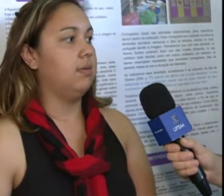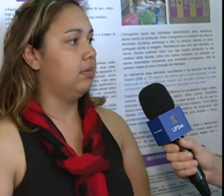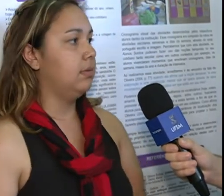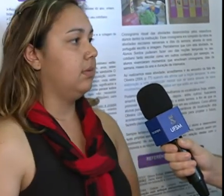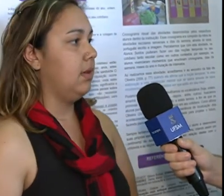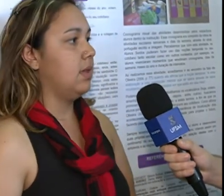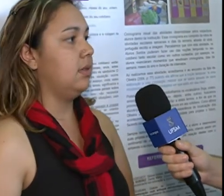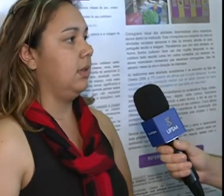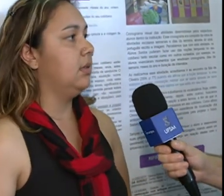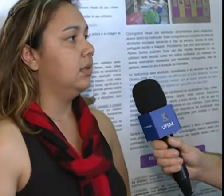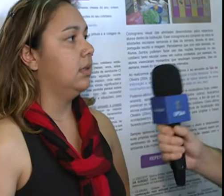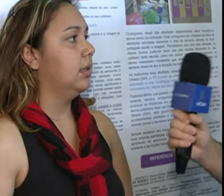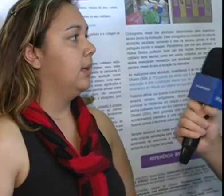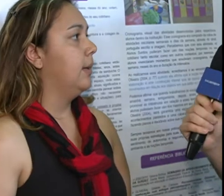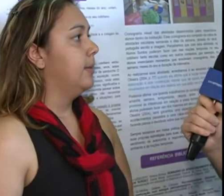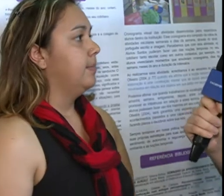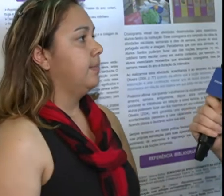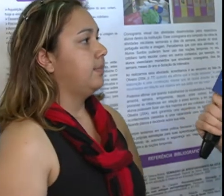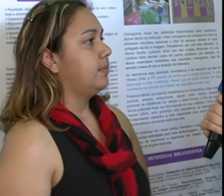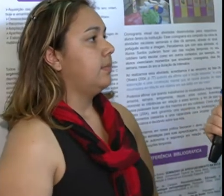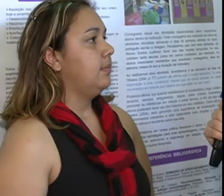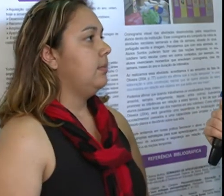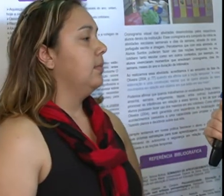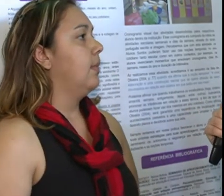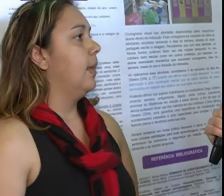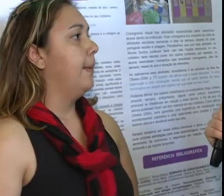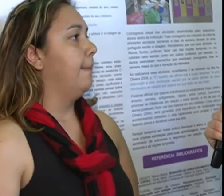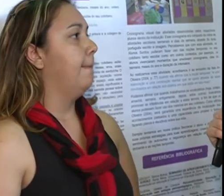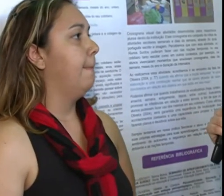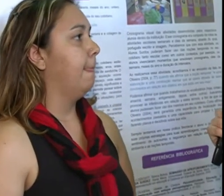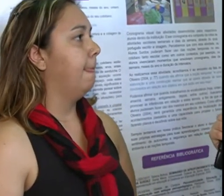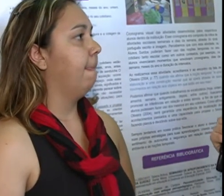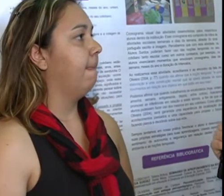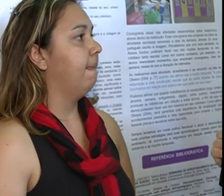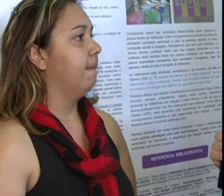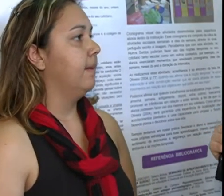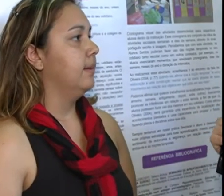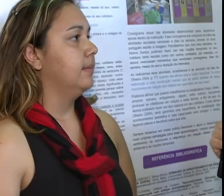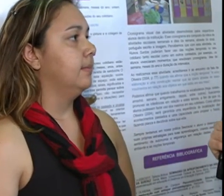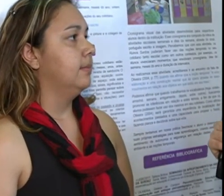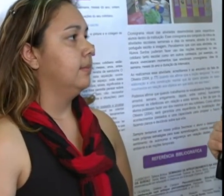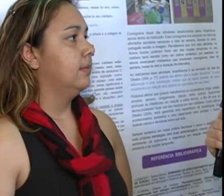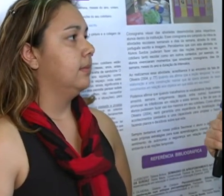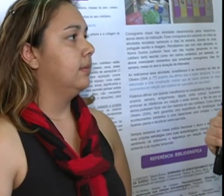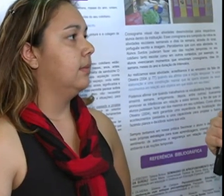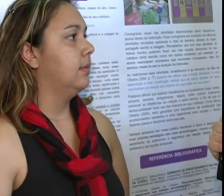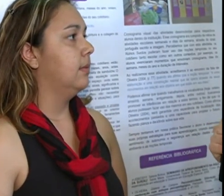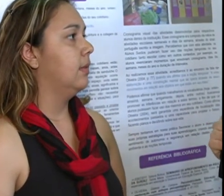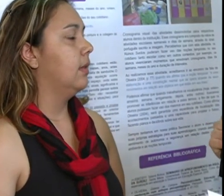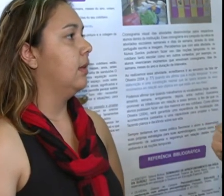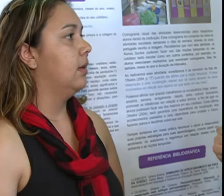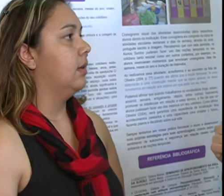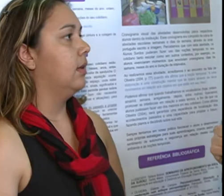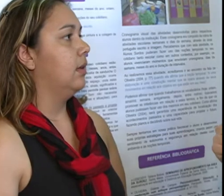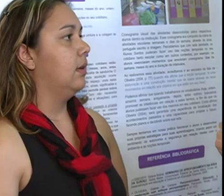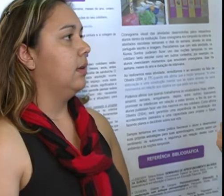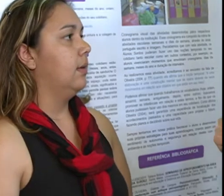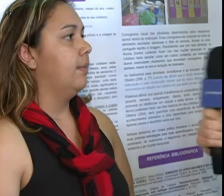e assim. Josiele, existe alguma diferença no aprendizado do surdo que já nasce assim e daquele que desenvolve a surdez ao longo da vida?